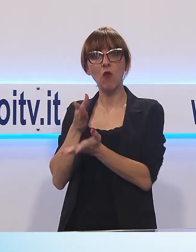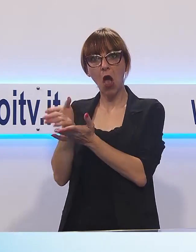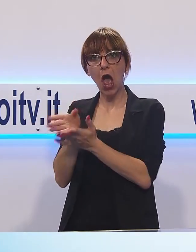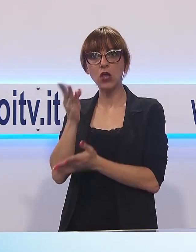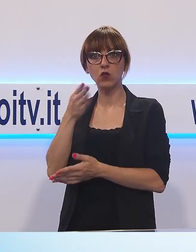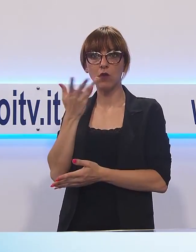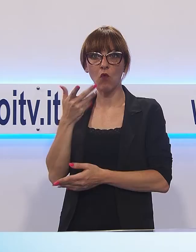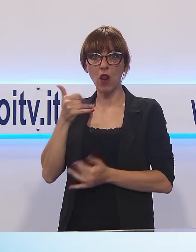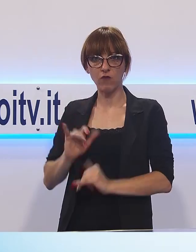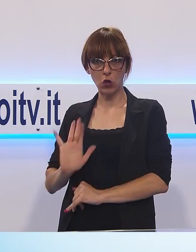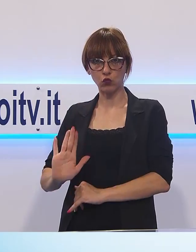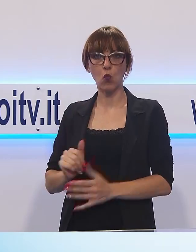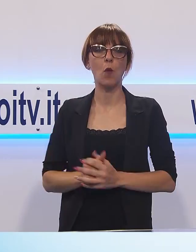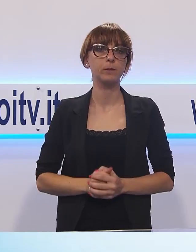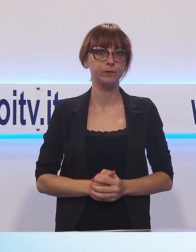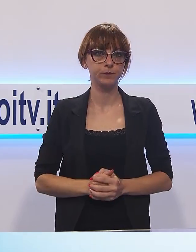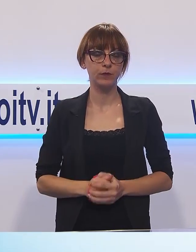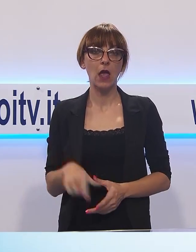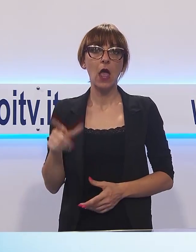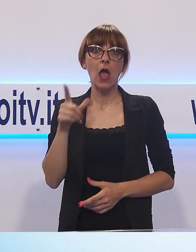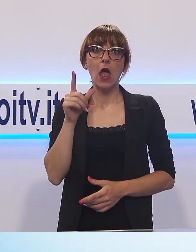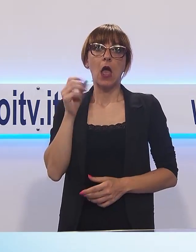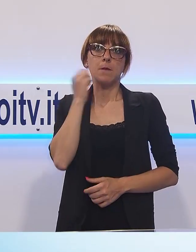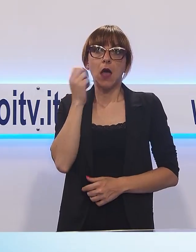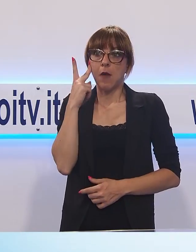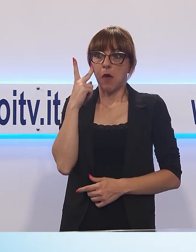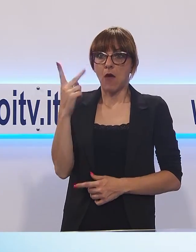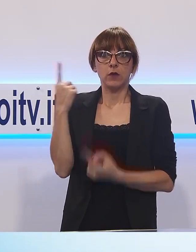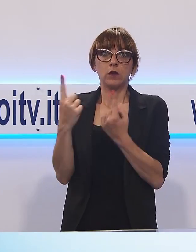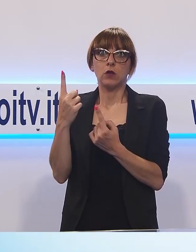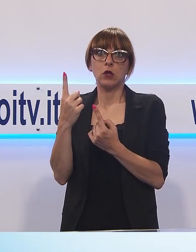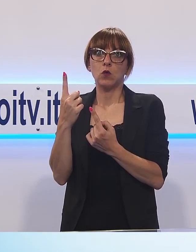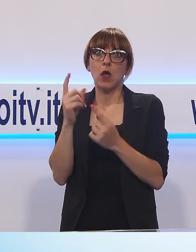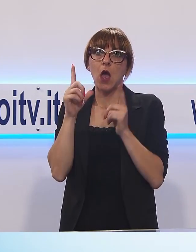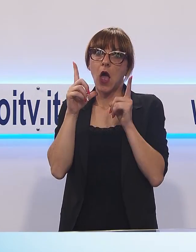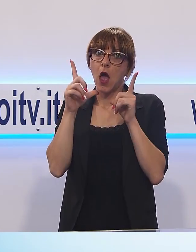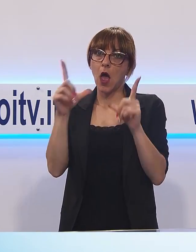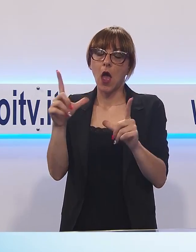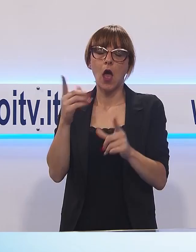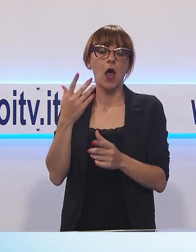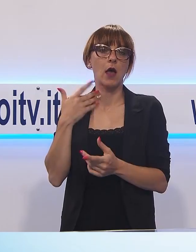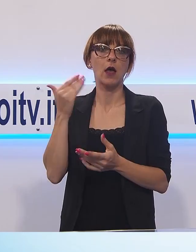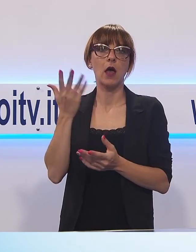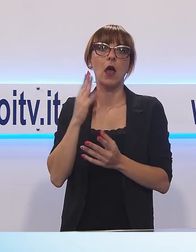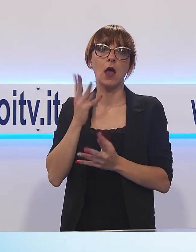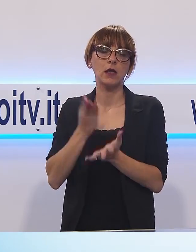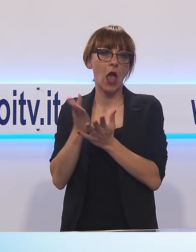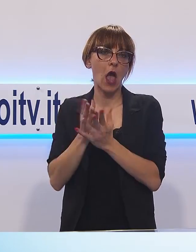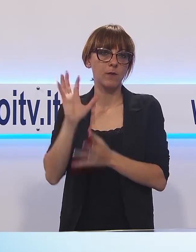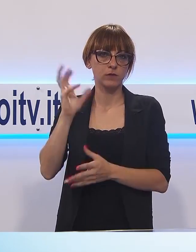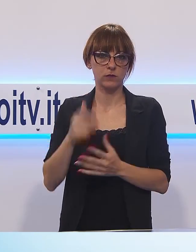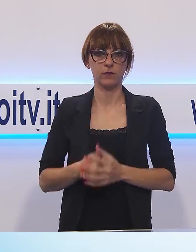'allarme è stato dato dalla madre del bambino, che è assistito atterrita alla scena. Il fatto si è consumato nel giro di pochi secondi, in una